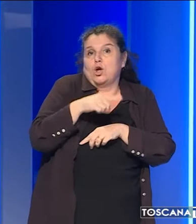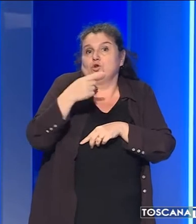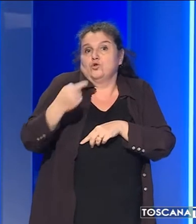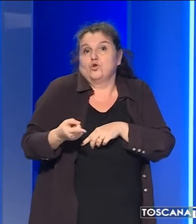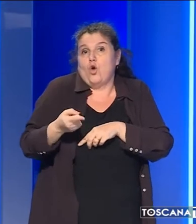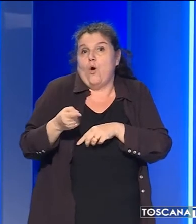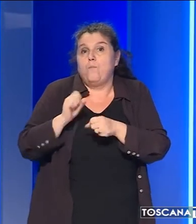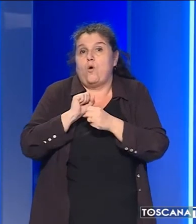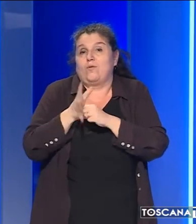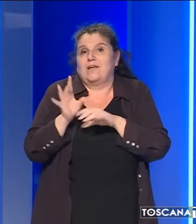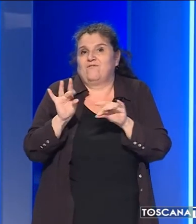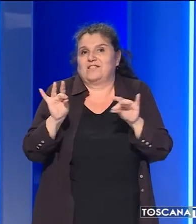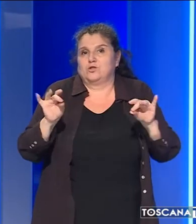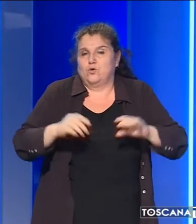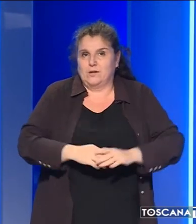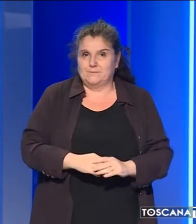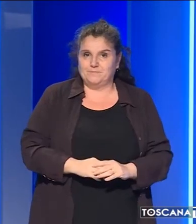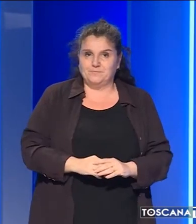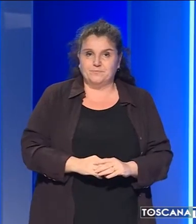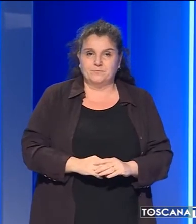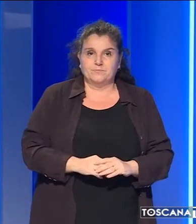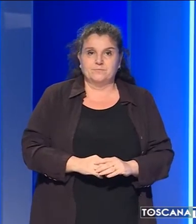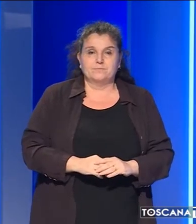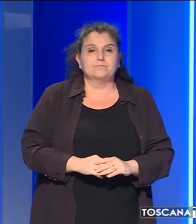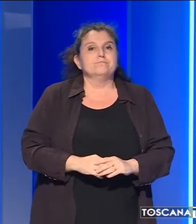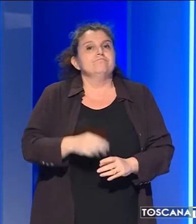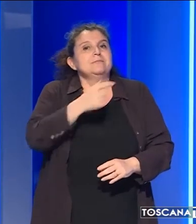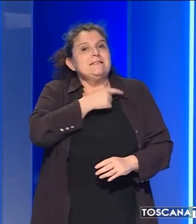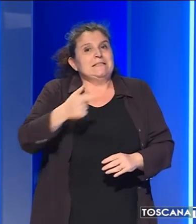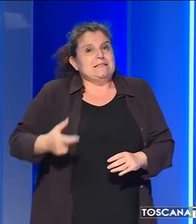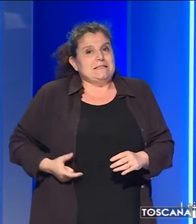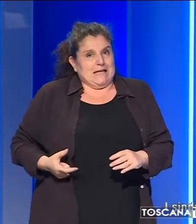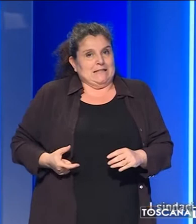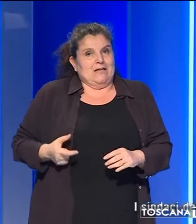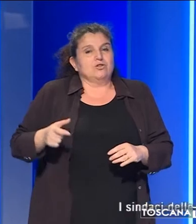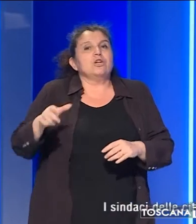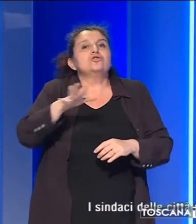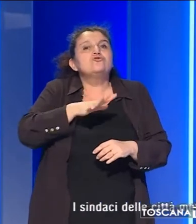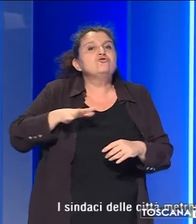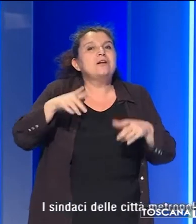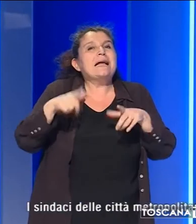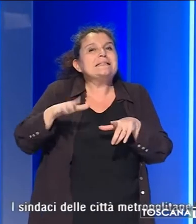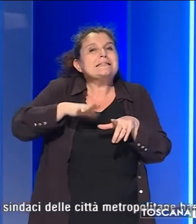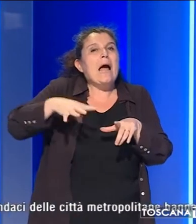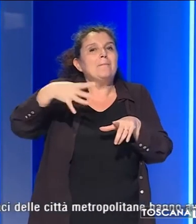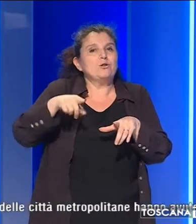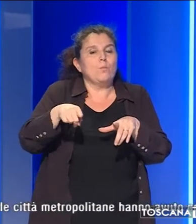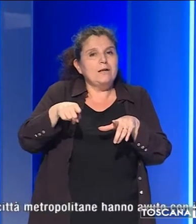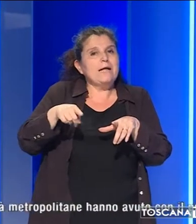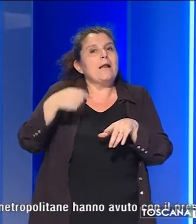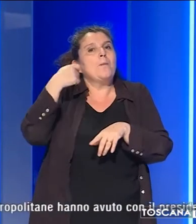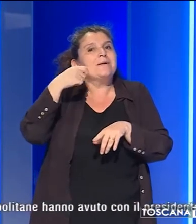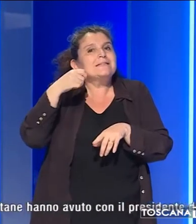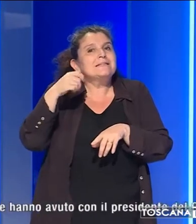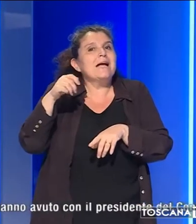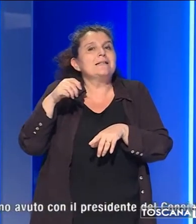contratto l'infezione. I sindaci delle città metropolitane hanno avuto con il presidente del